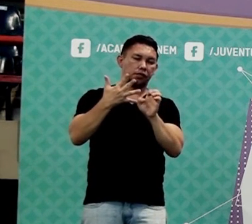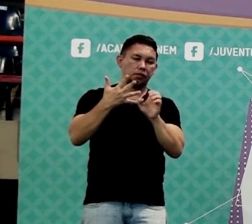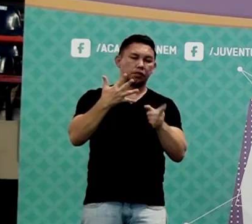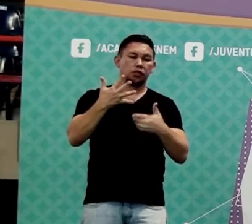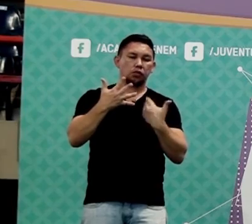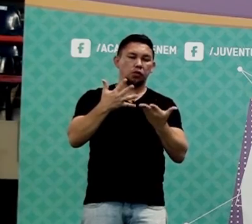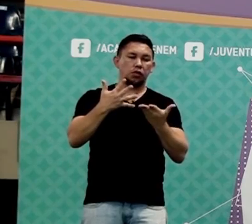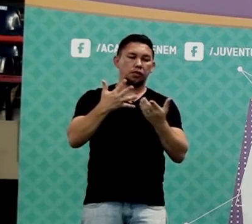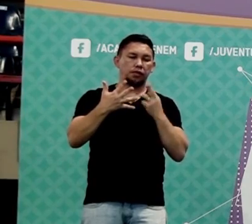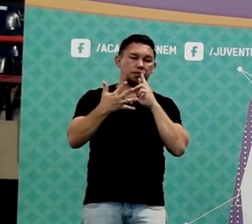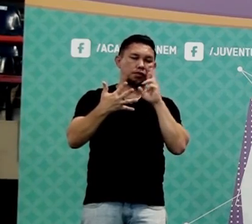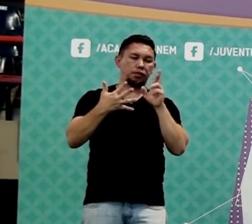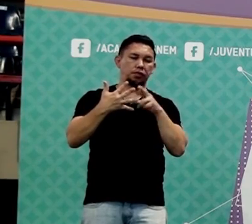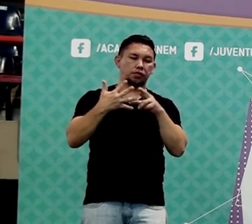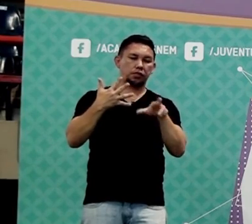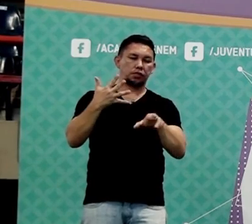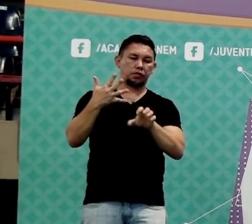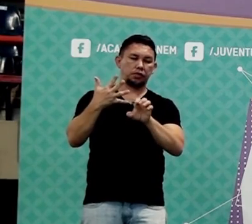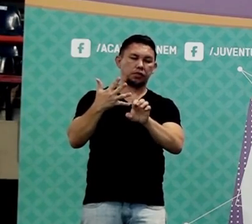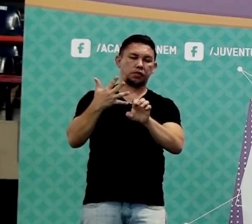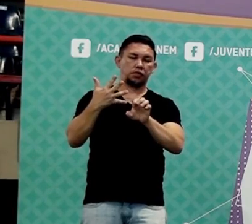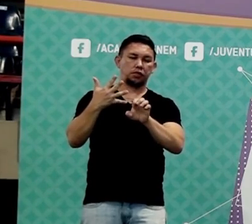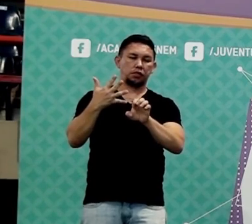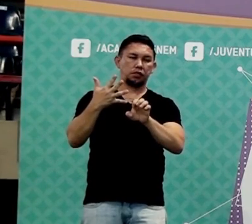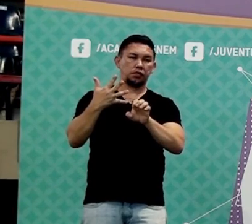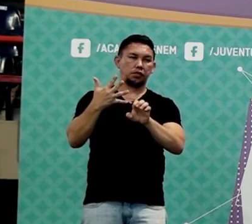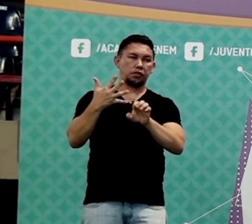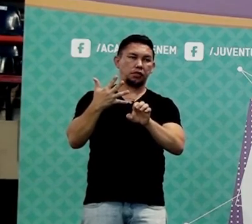Letra? Letra E, né? Letra E?